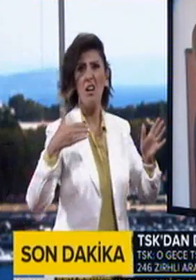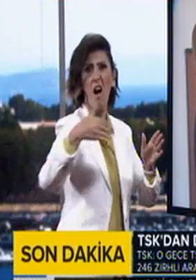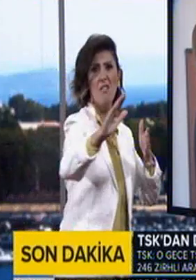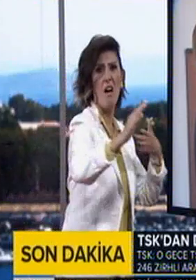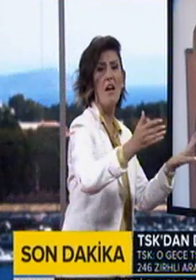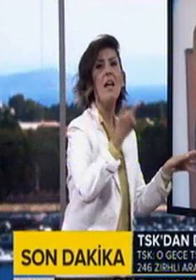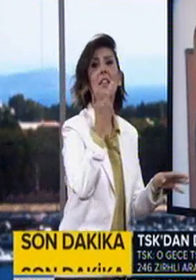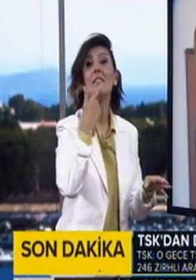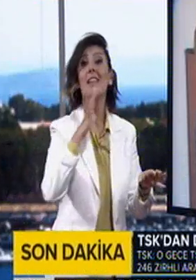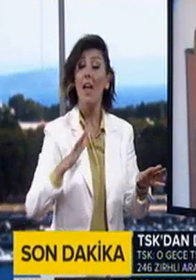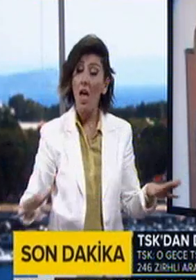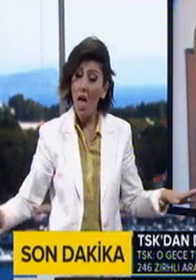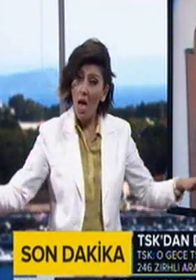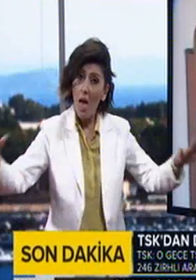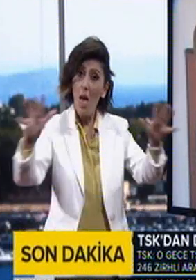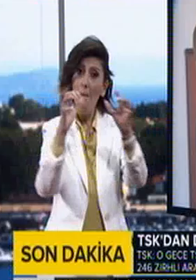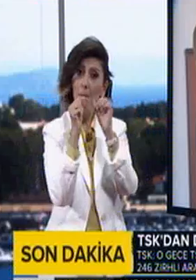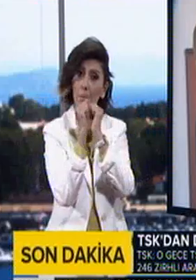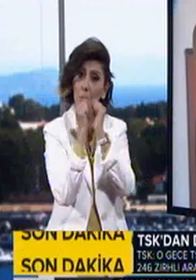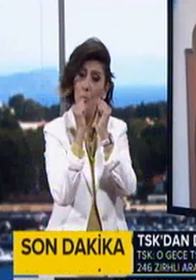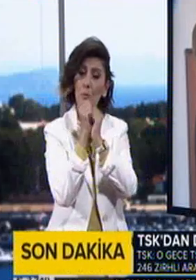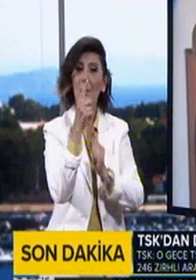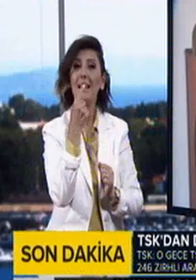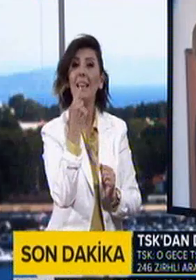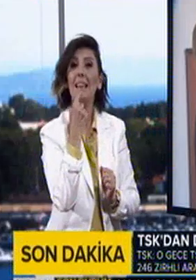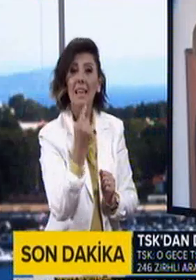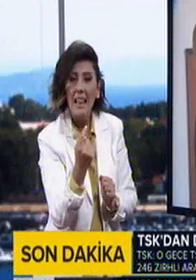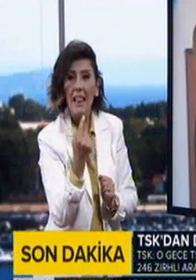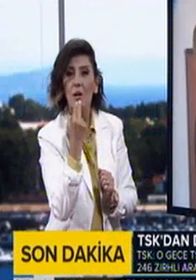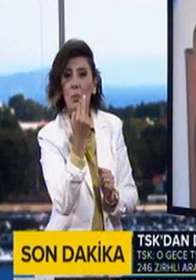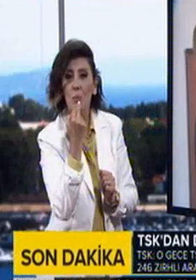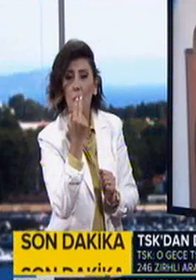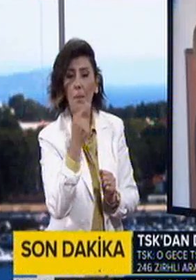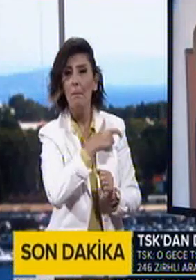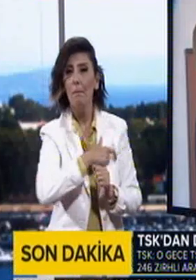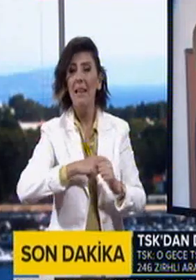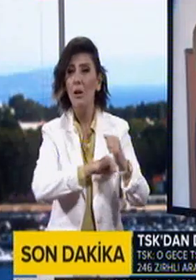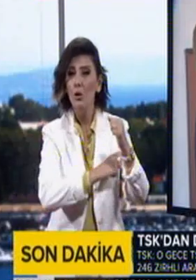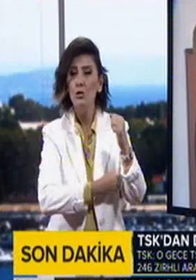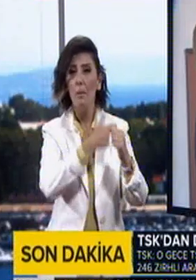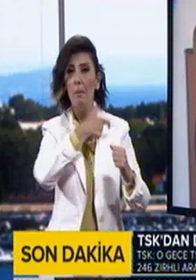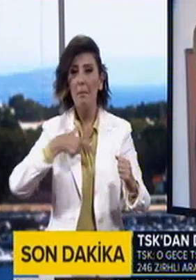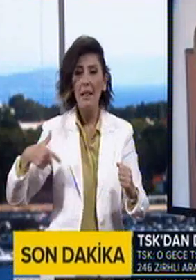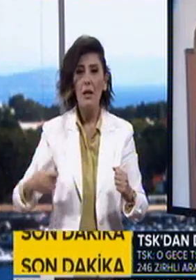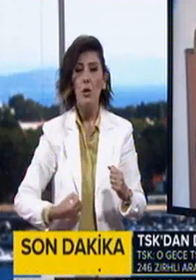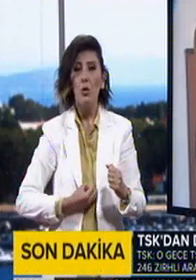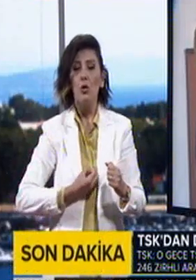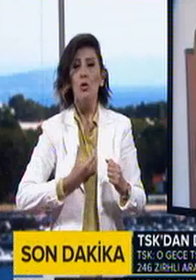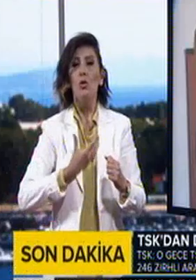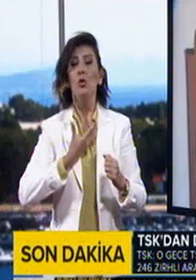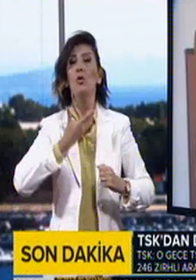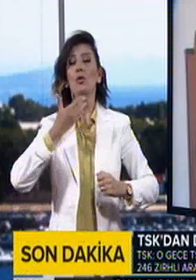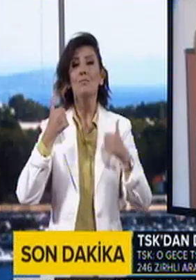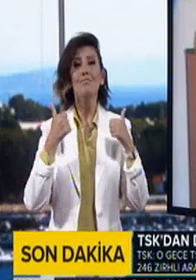her bütün kesimlerini ayrıştıran bir dil yerine bütünleştiren ve milli güçleri, milli duyguları harekete geçirecek